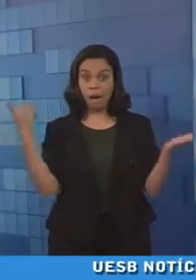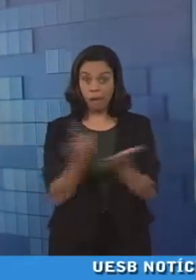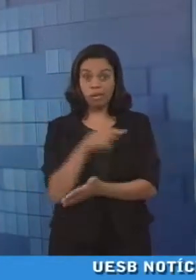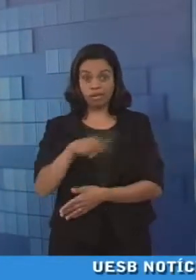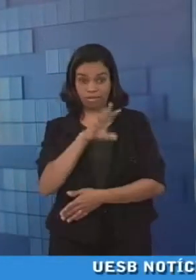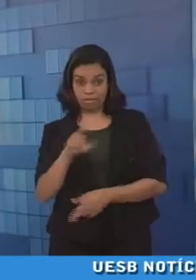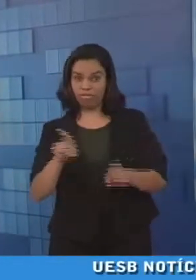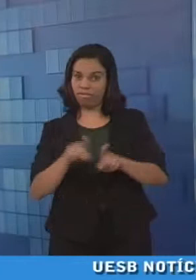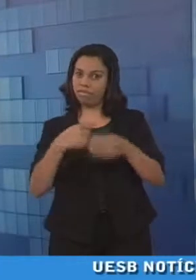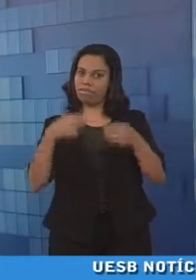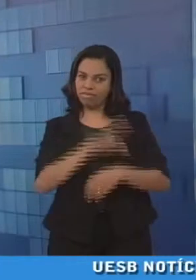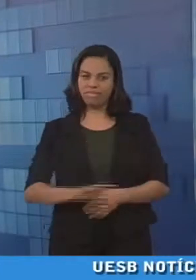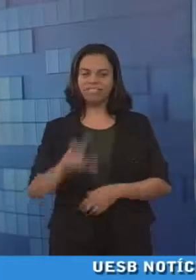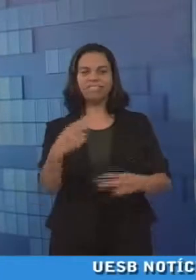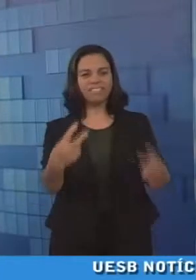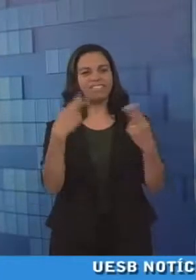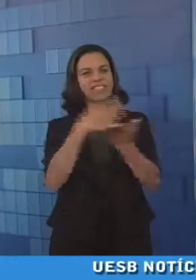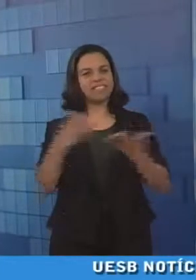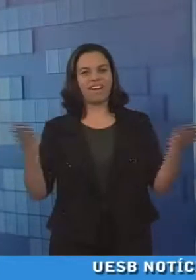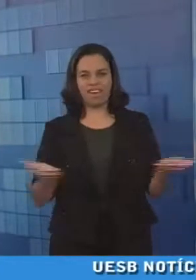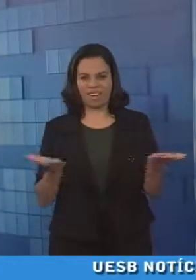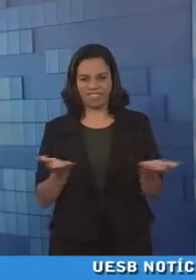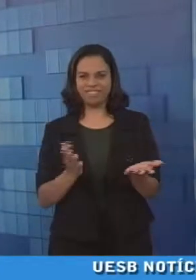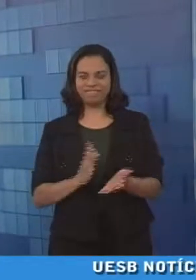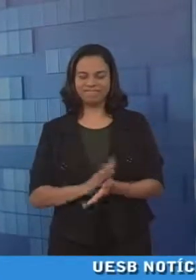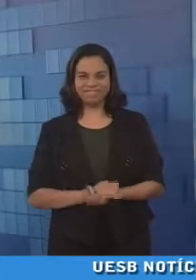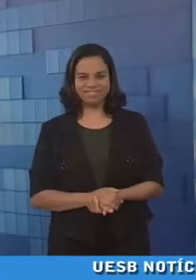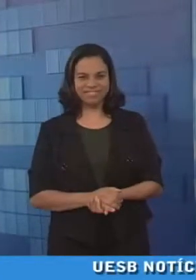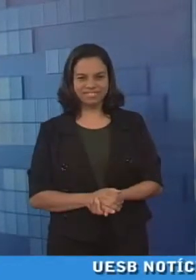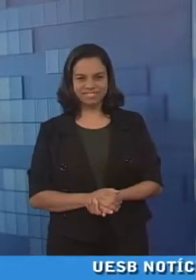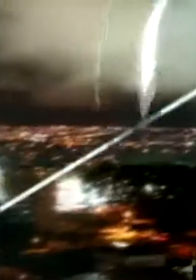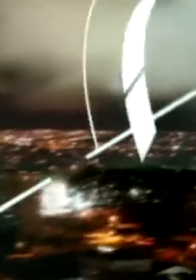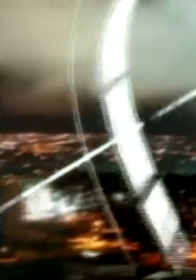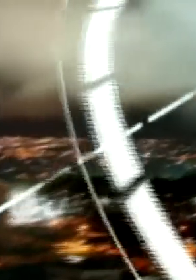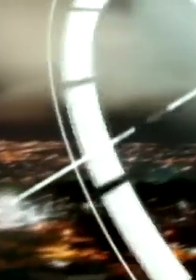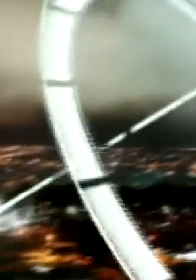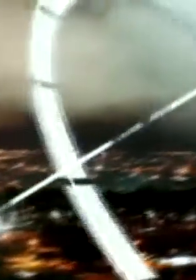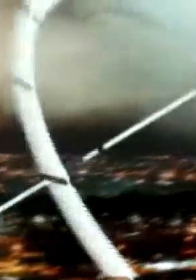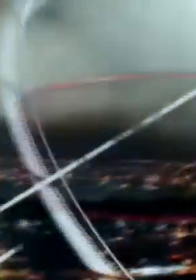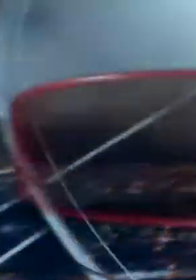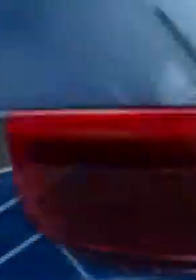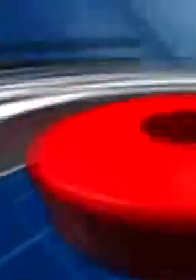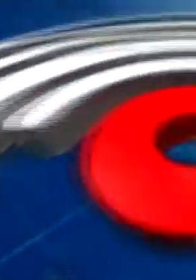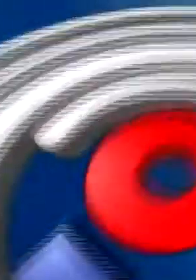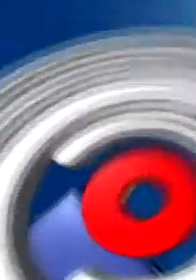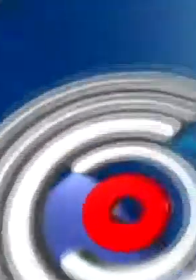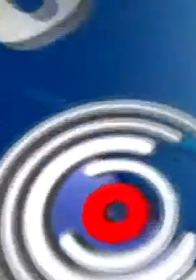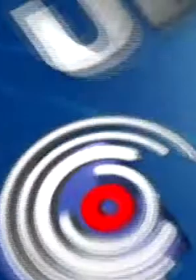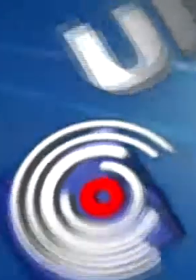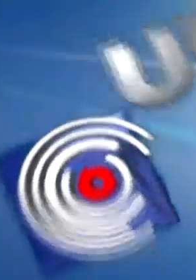em Vitória da Conquista e Região, você assiste a partir de agora. Música